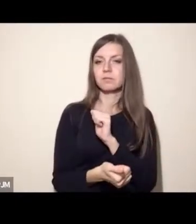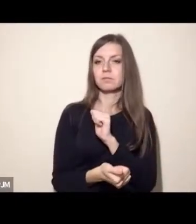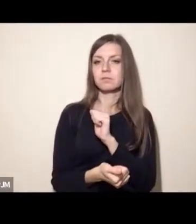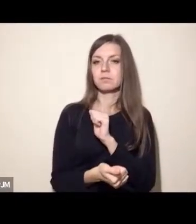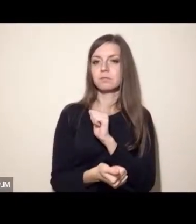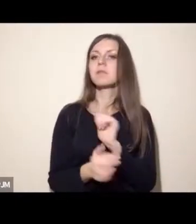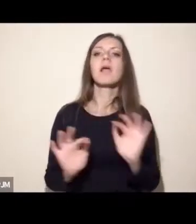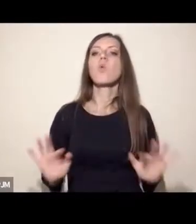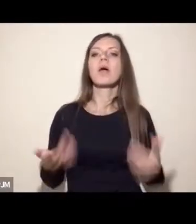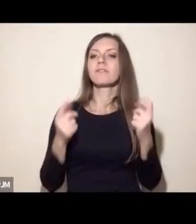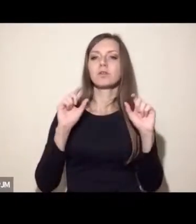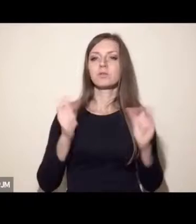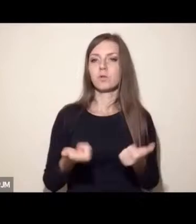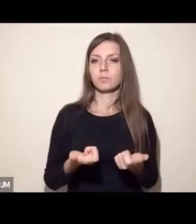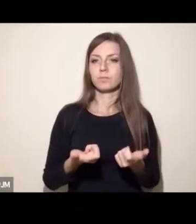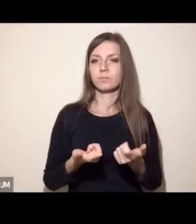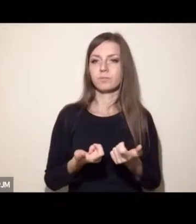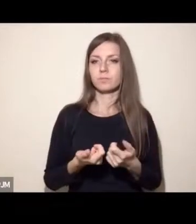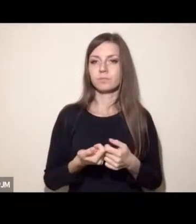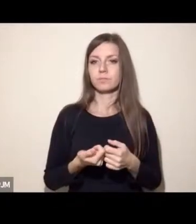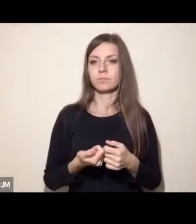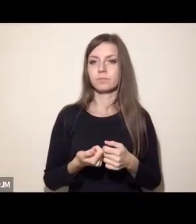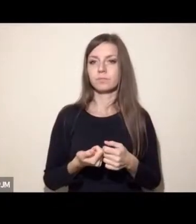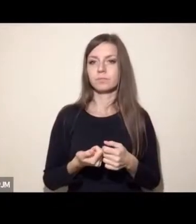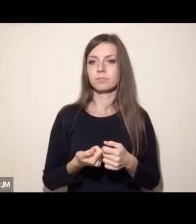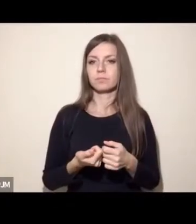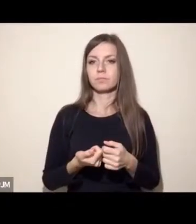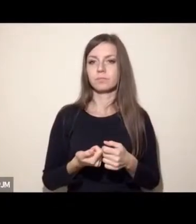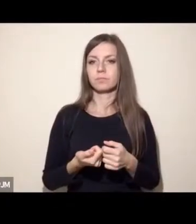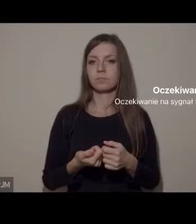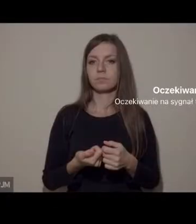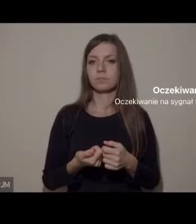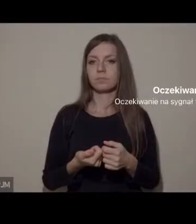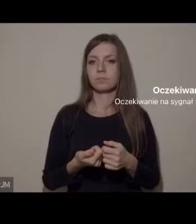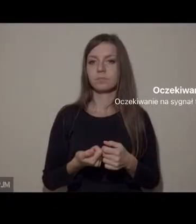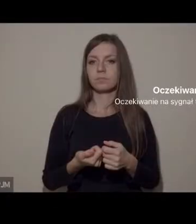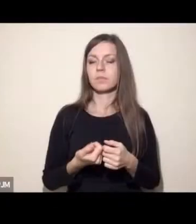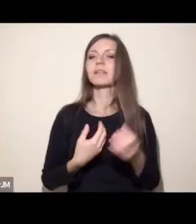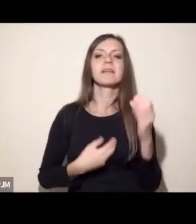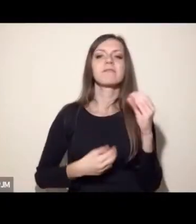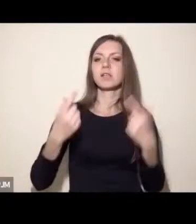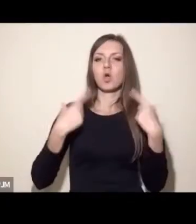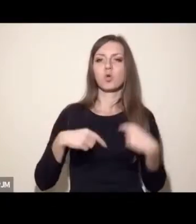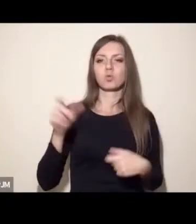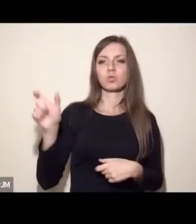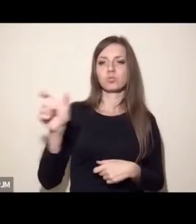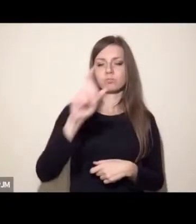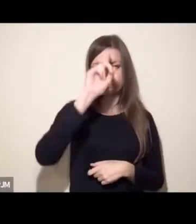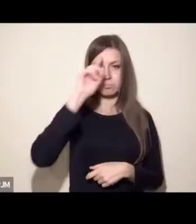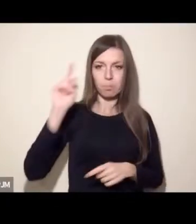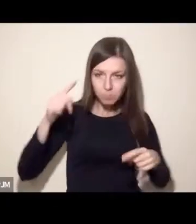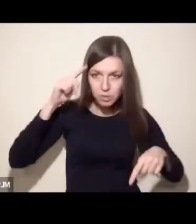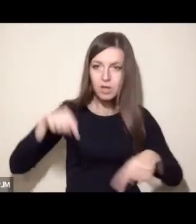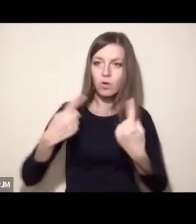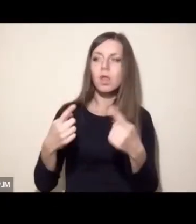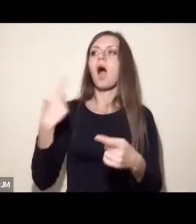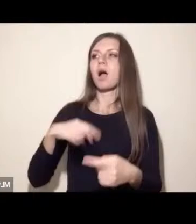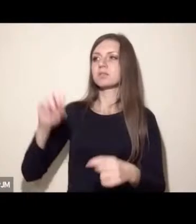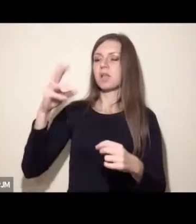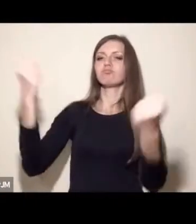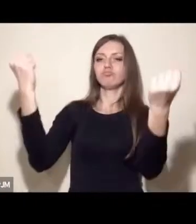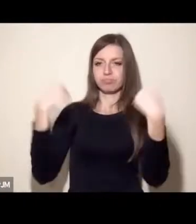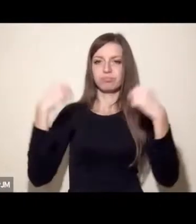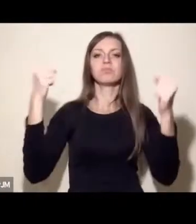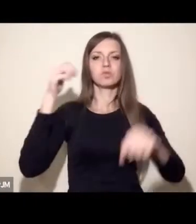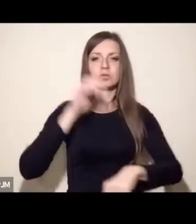najłatwiejszych i najskuteczniejszych dróg do tego jest przekonanie jak największej ilości ludzi. I to myślę